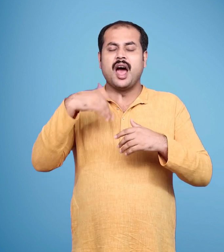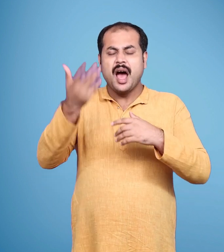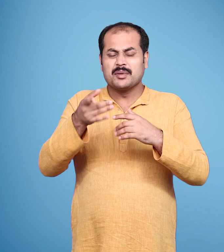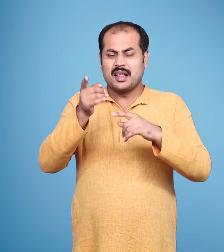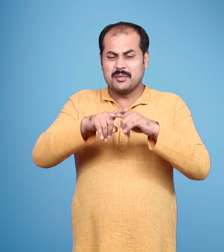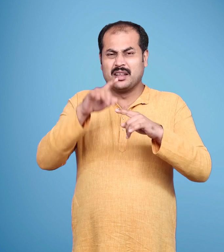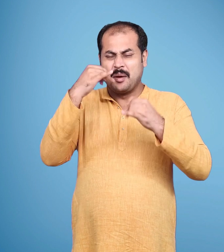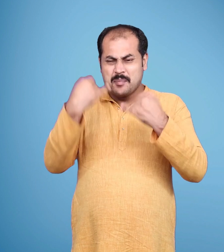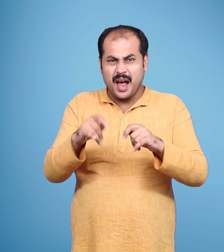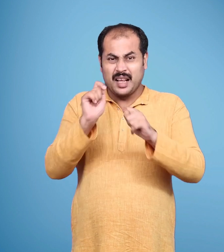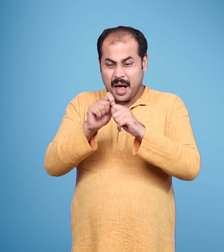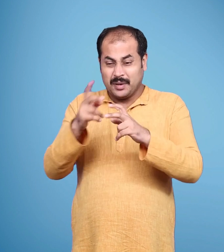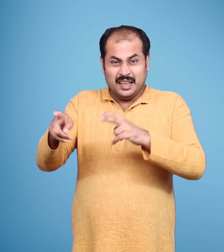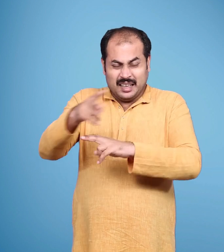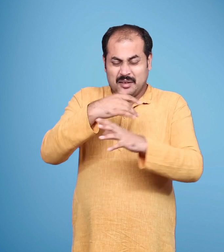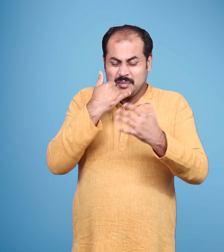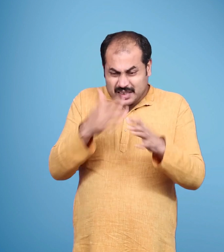मैं तुम्हारा अहित नहीं देख सकती थी